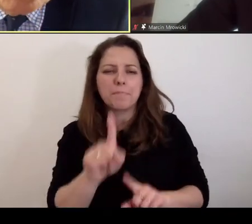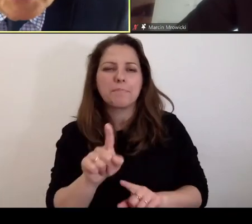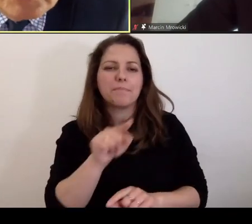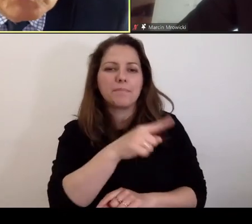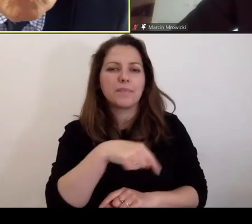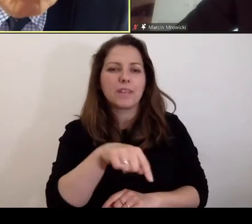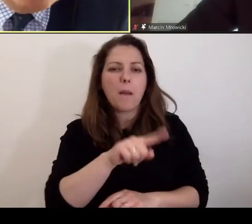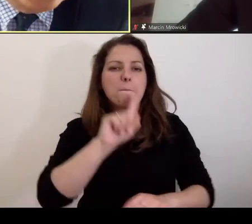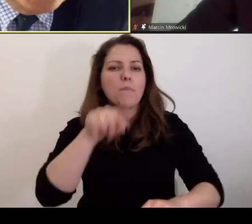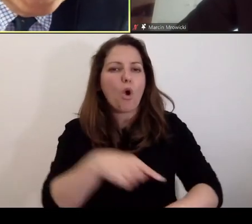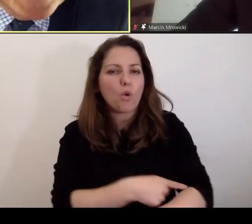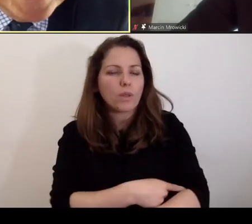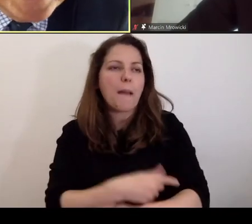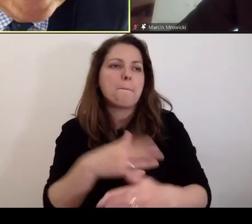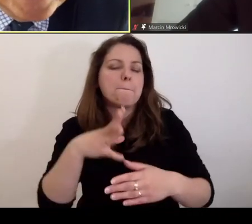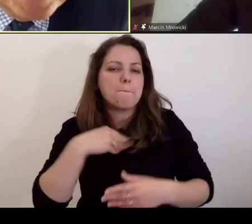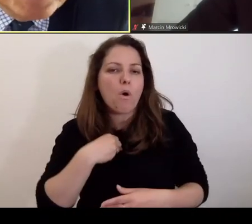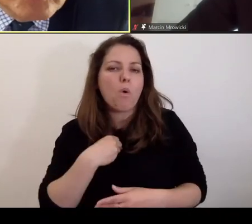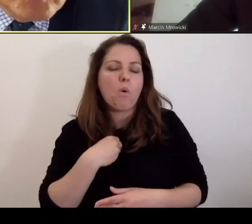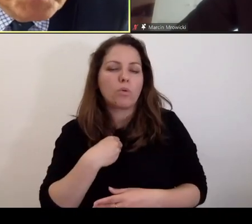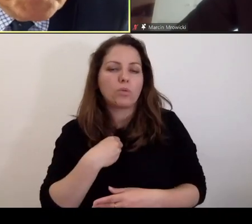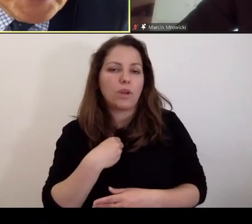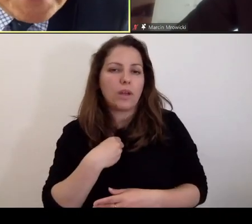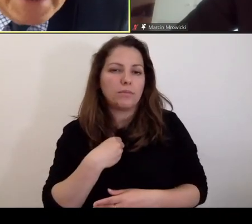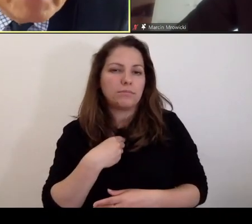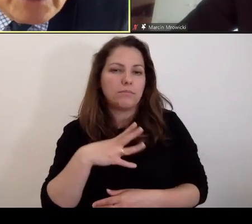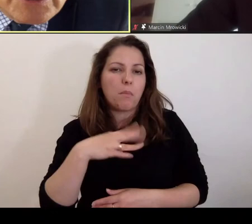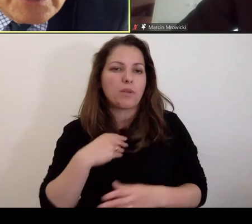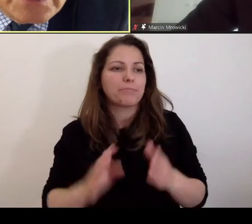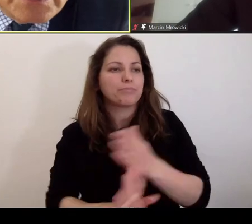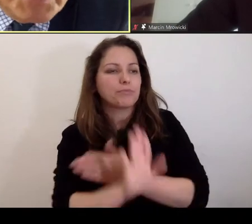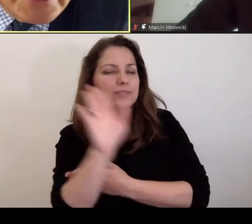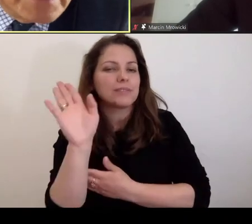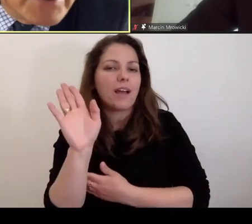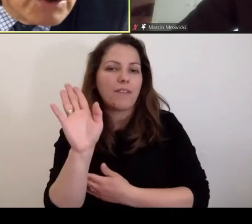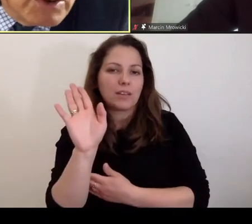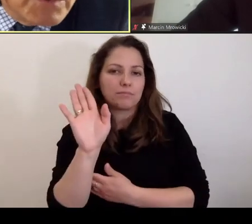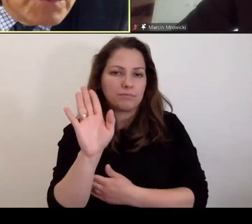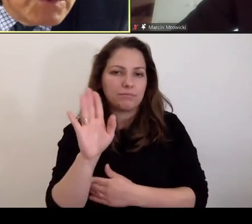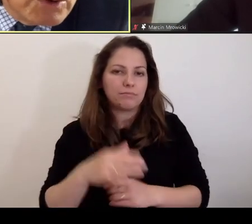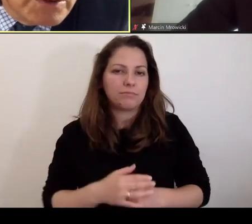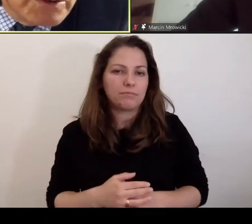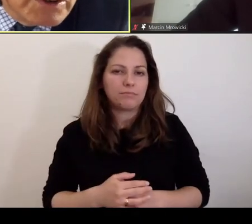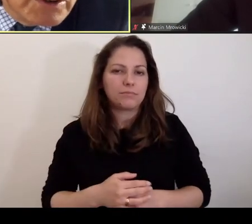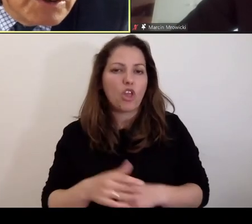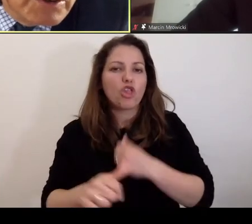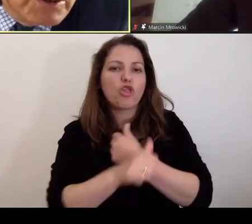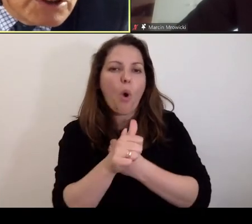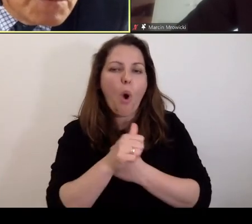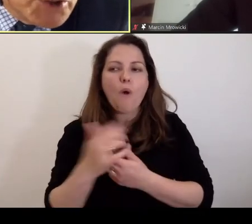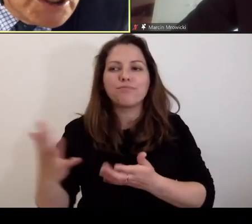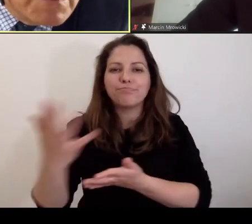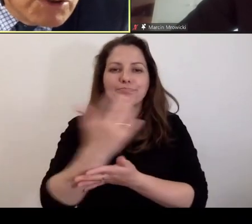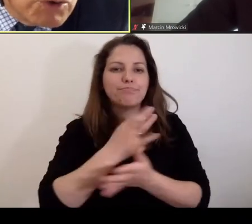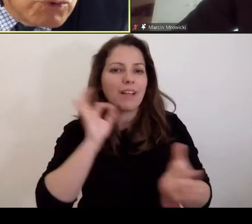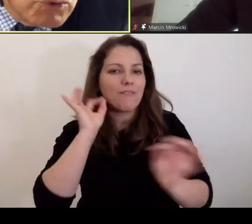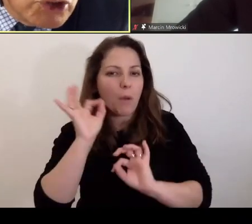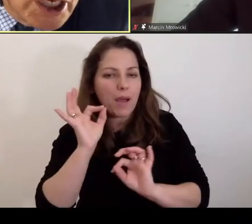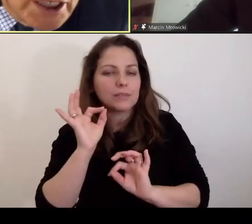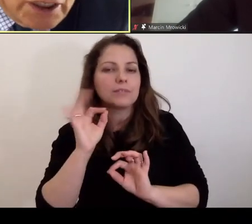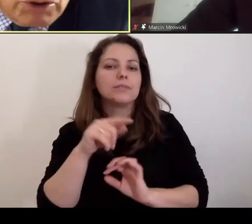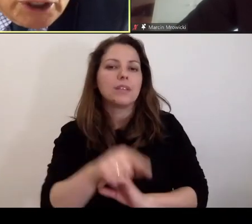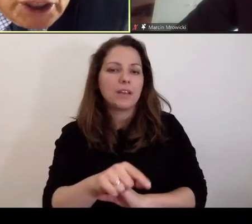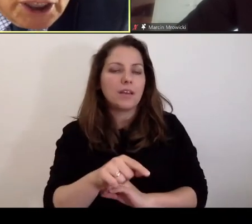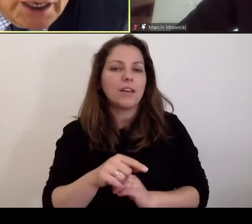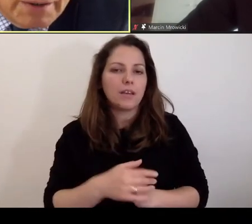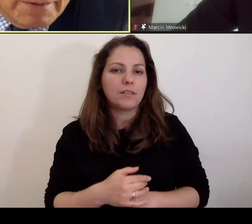przyjdzie, że prokurator mógłby przedstawiać, prezentować sądowi dowody idące w przeciwnym kierunku